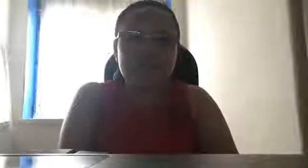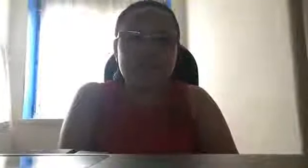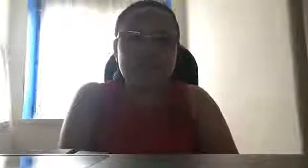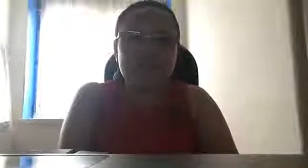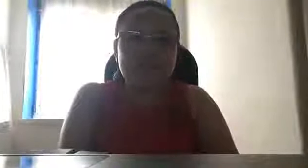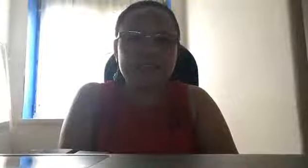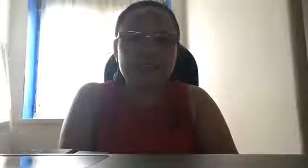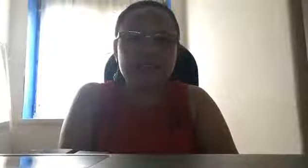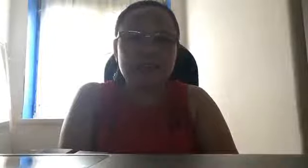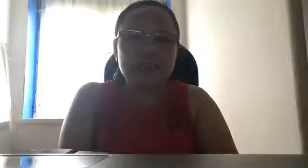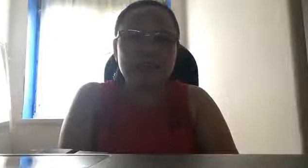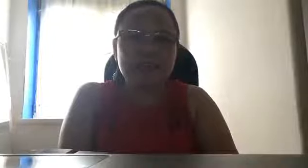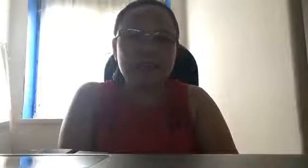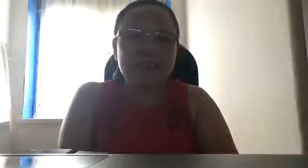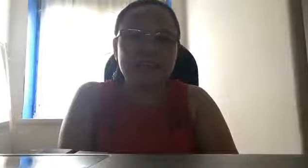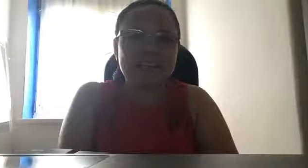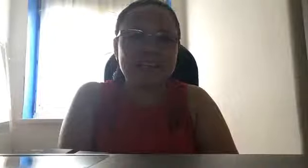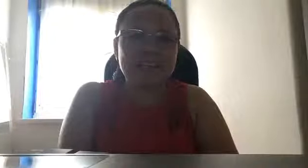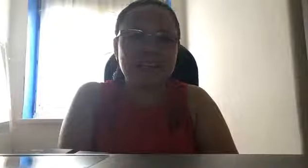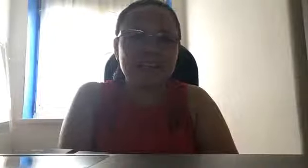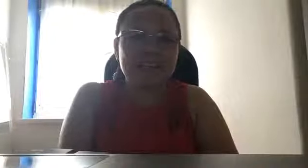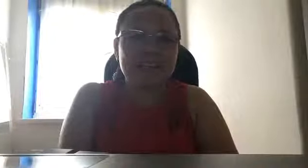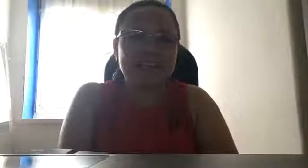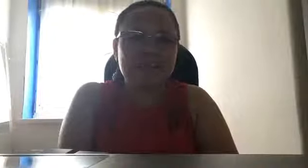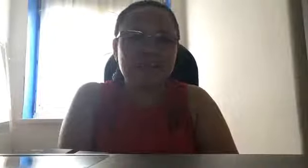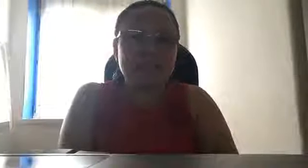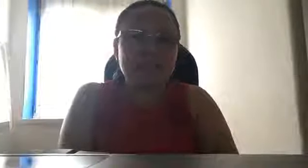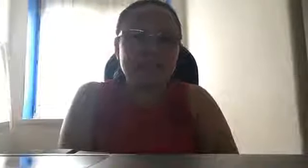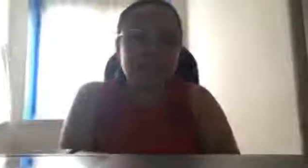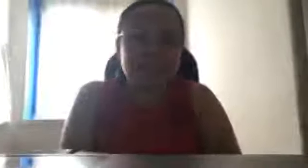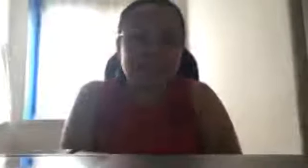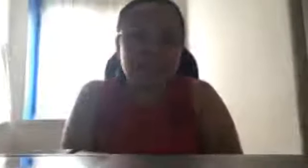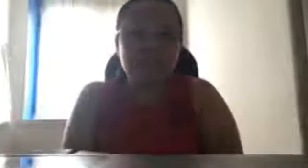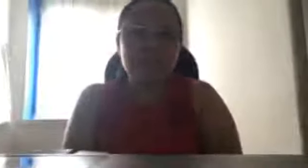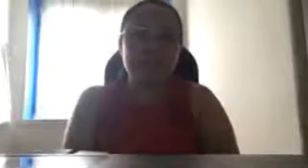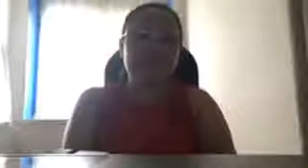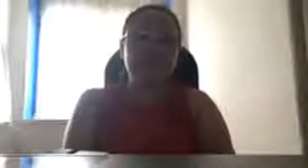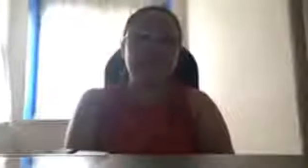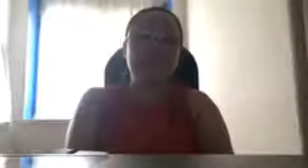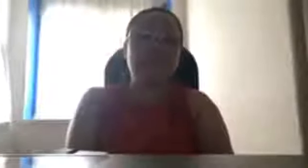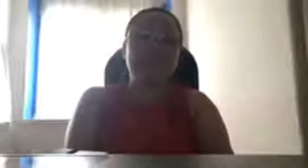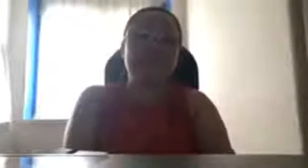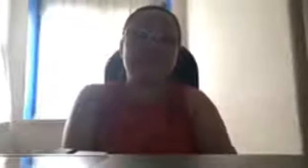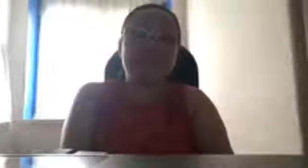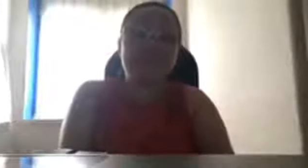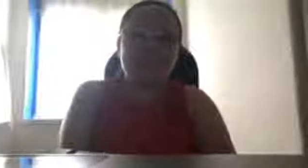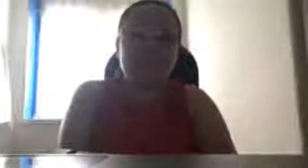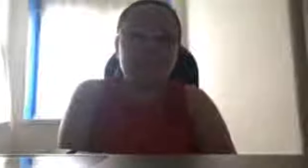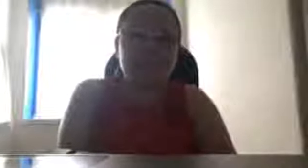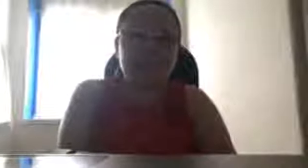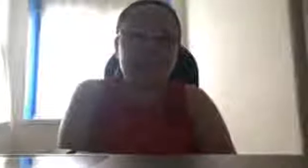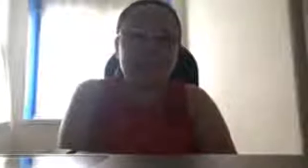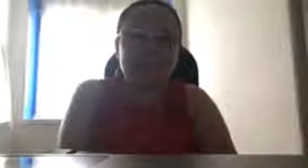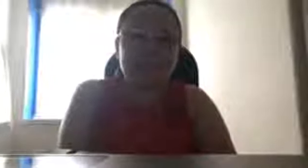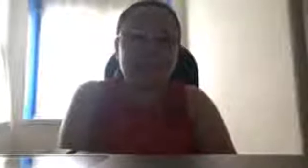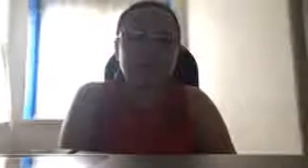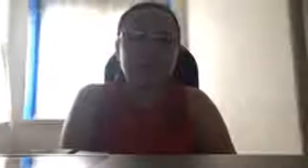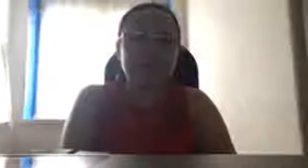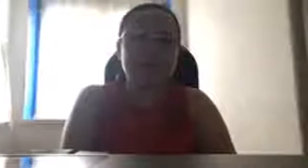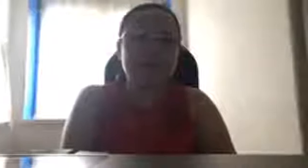I okay or not so but anyway thank you po. Thank you for watching. Thank you po sa inyong mga thumbs up